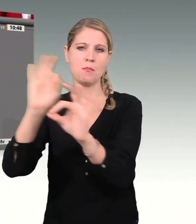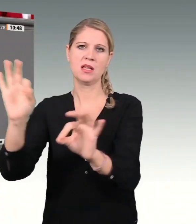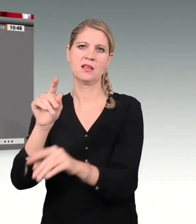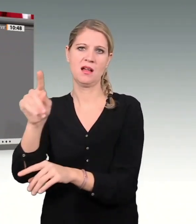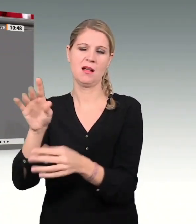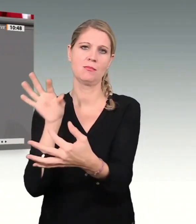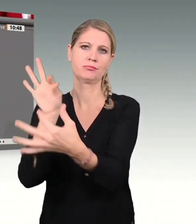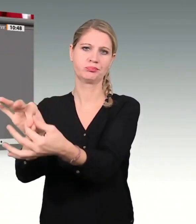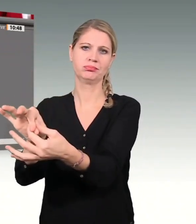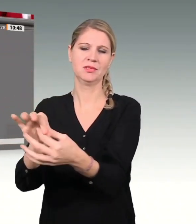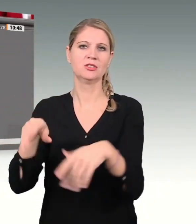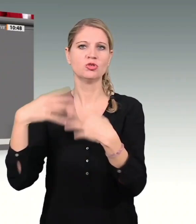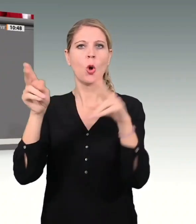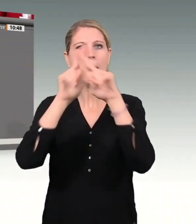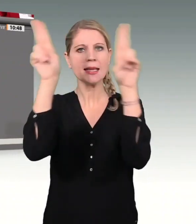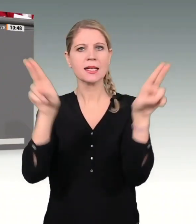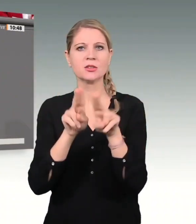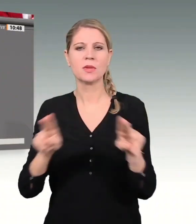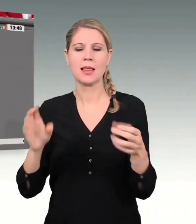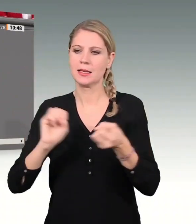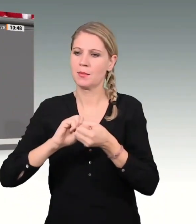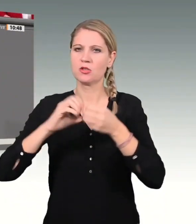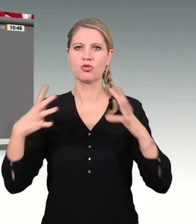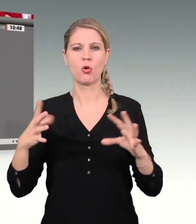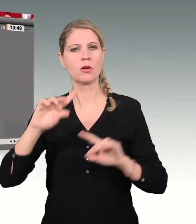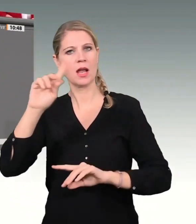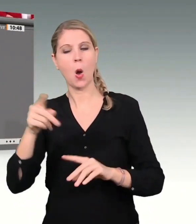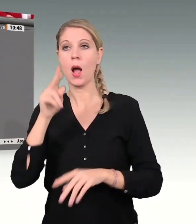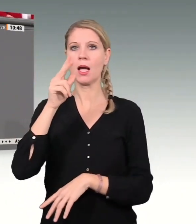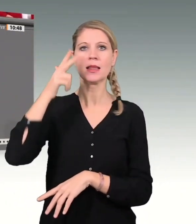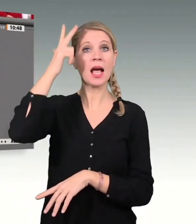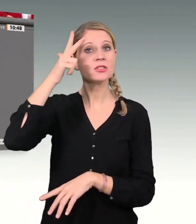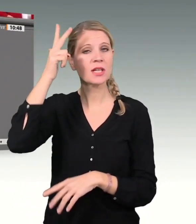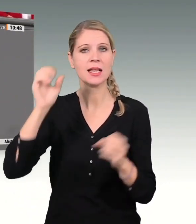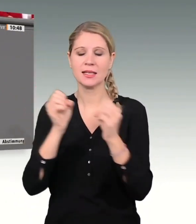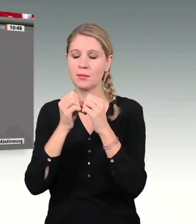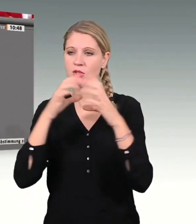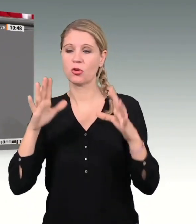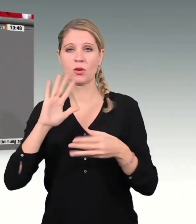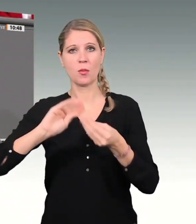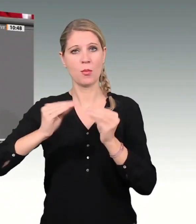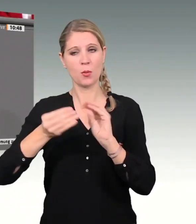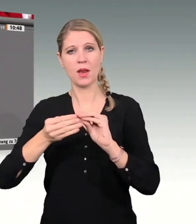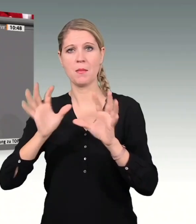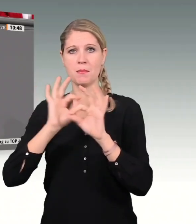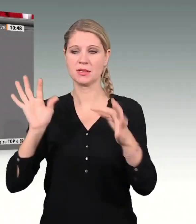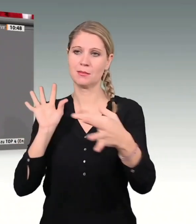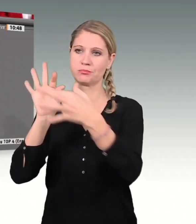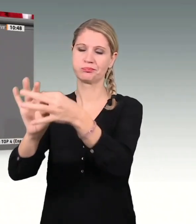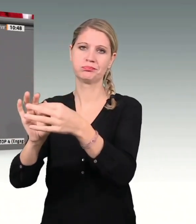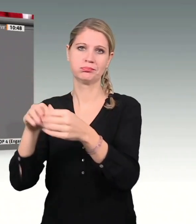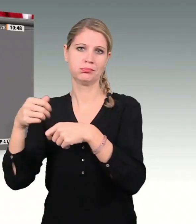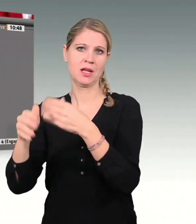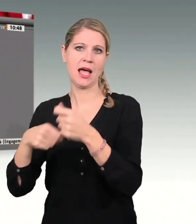internationalen Dimension als auch unserer nationalen Dimension und den Problemen zu entsprechen? Kurzum,